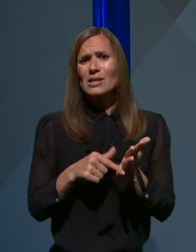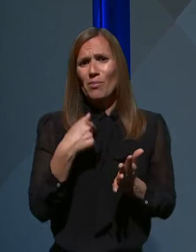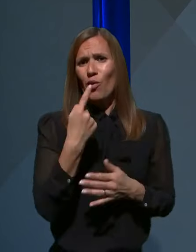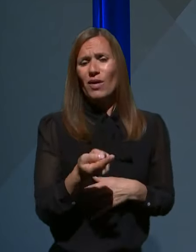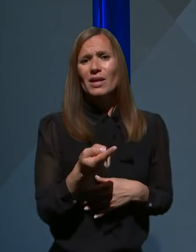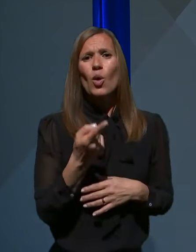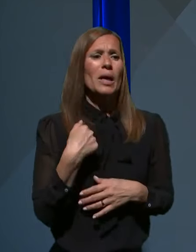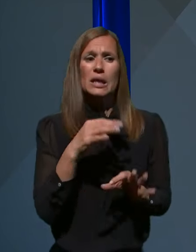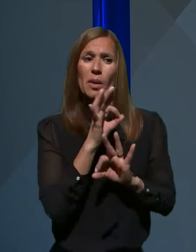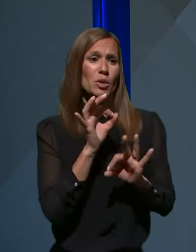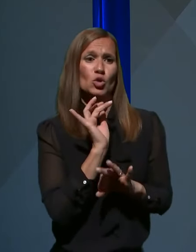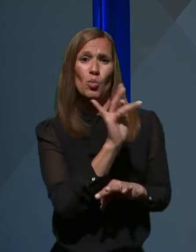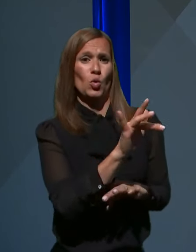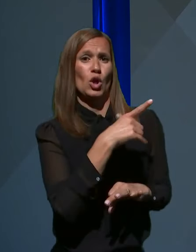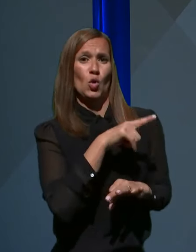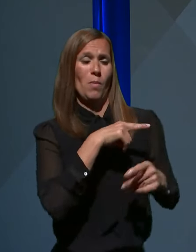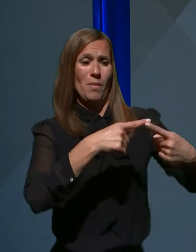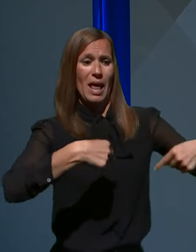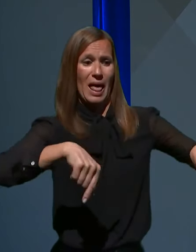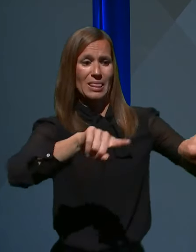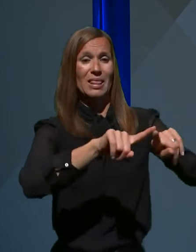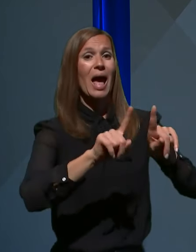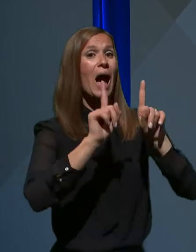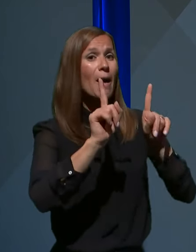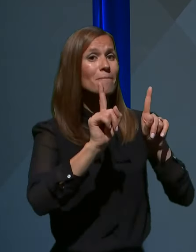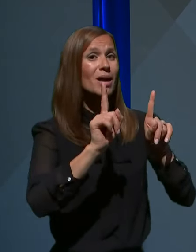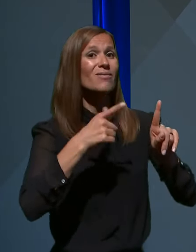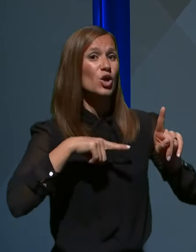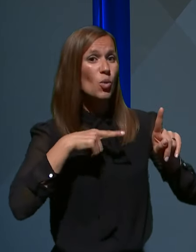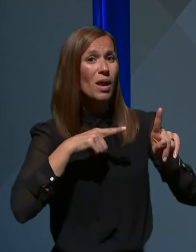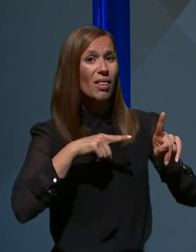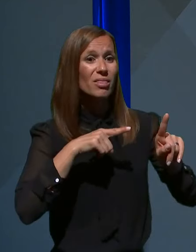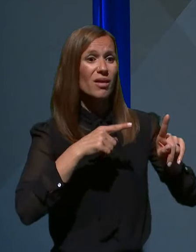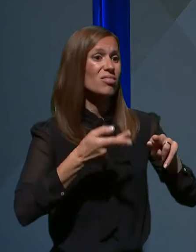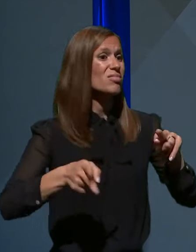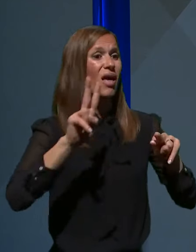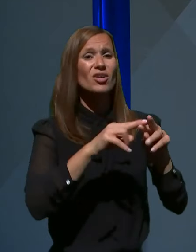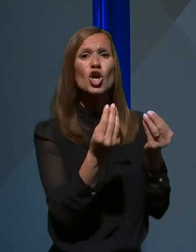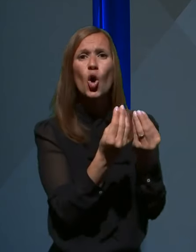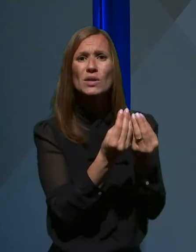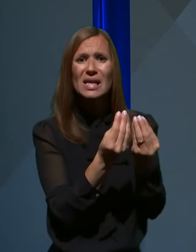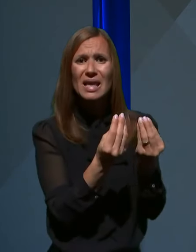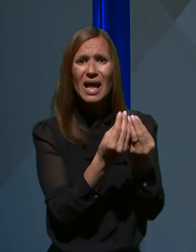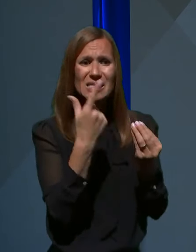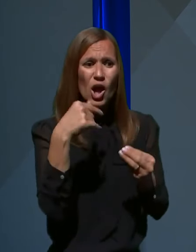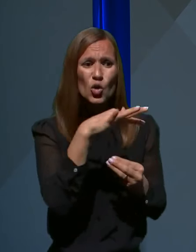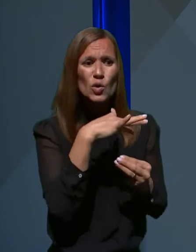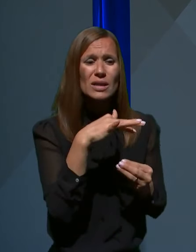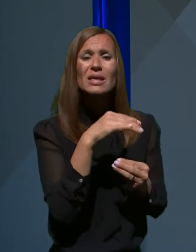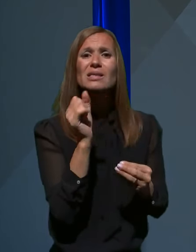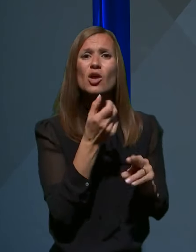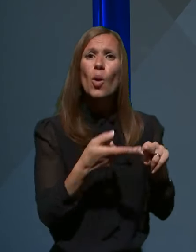Ljubljane in občankam Ljubljane, ampak v Ljubljani je največja koncentracija in zato vščet z veliko